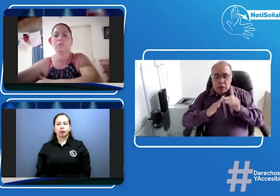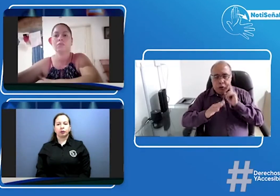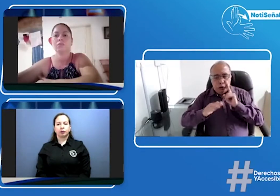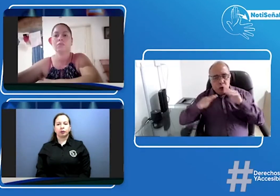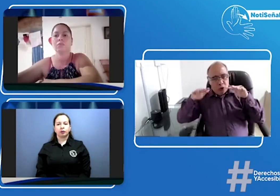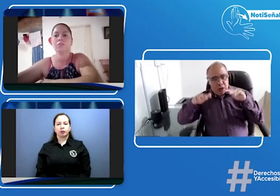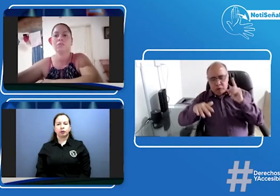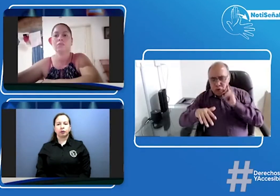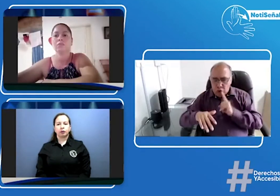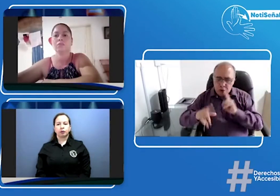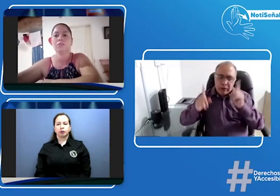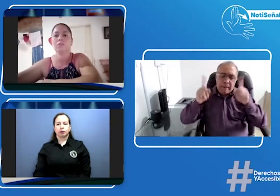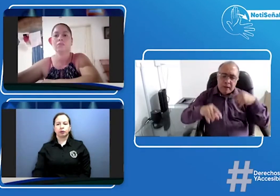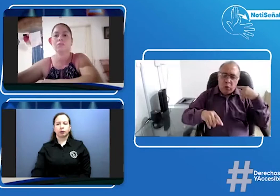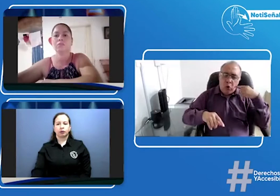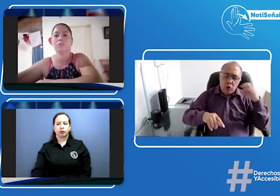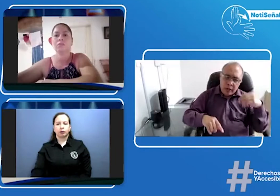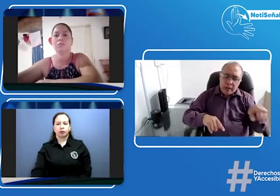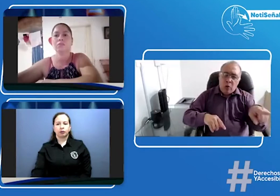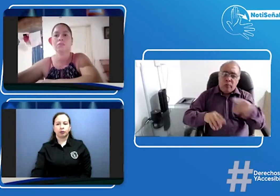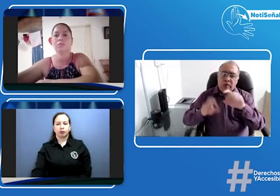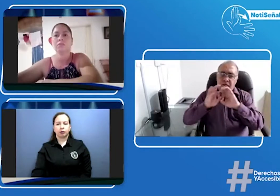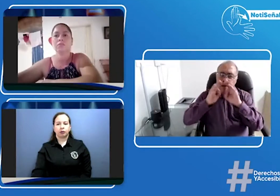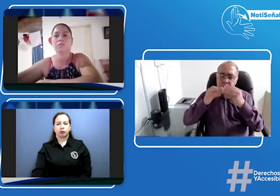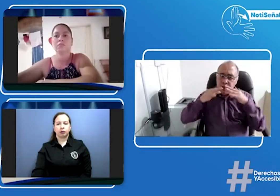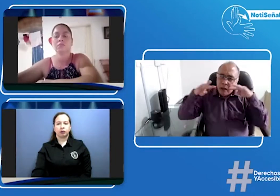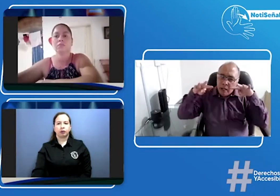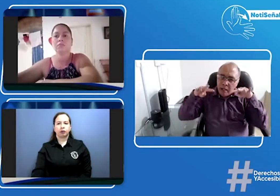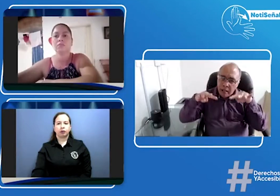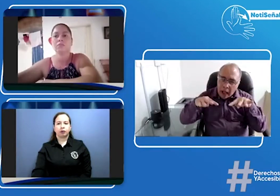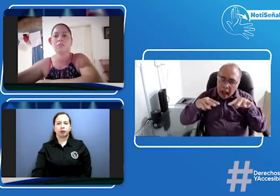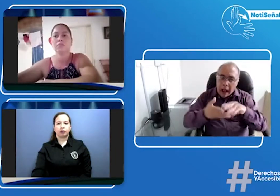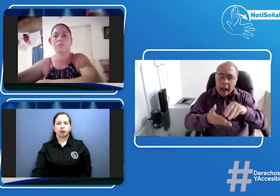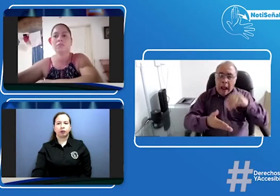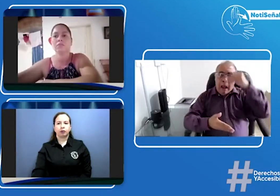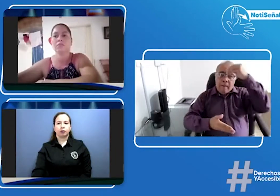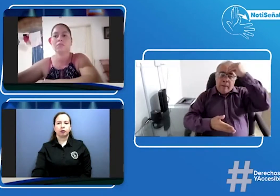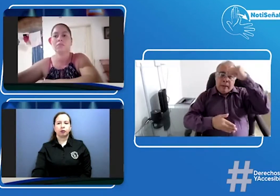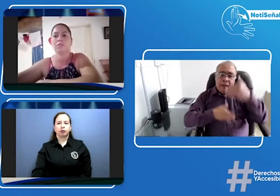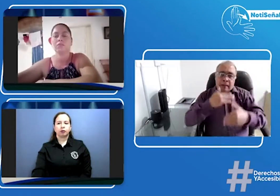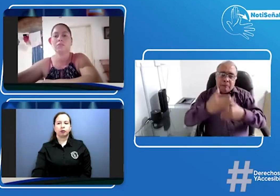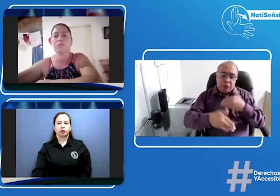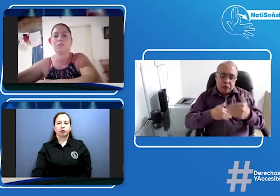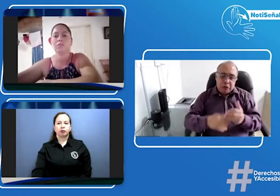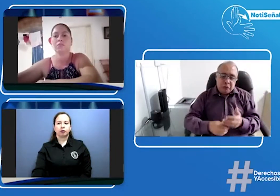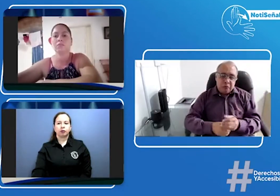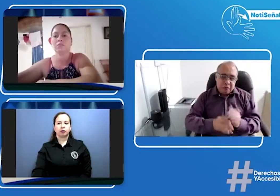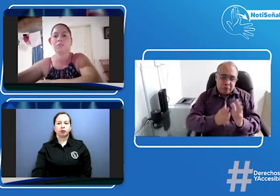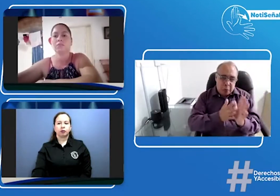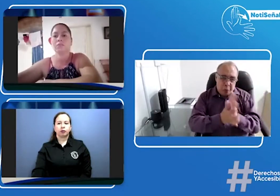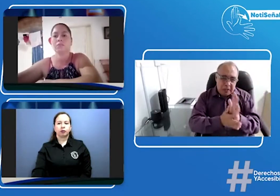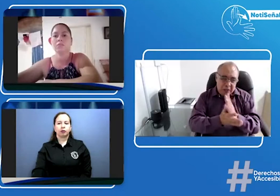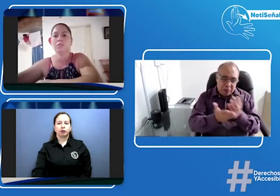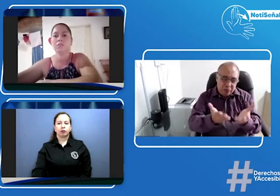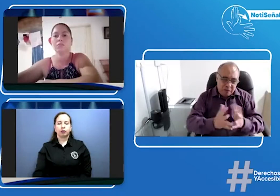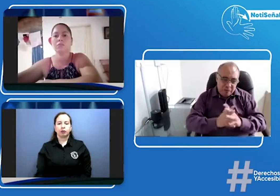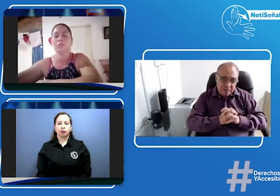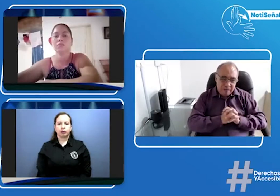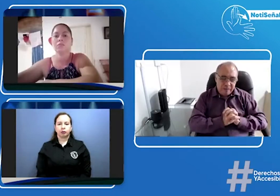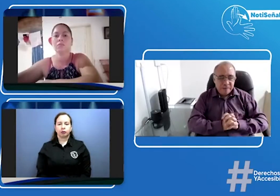allí en los municipios de la Jagua y de Codasi frente no solamente a los estudiantes sordos sino también lo que se está viendo con los